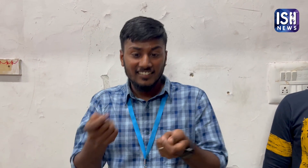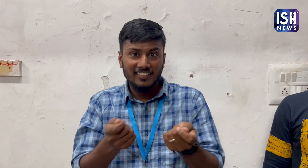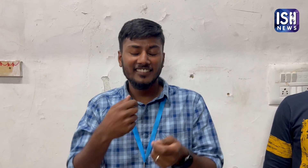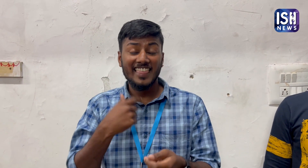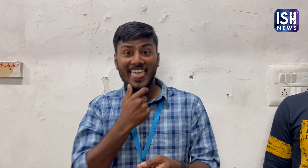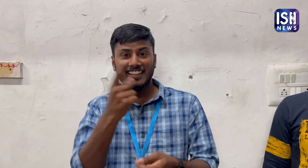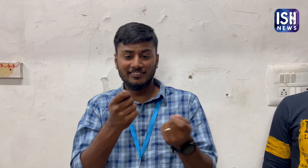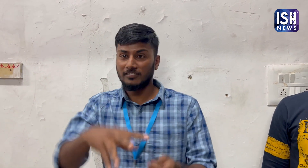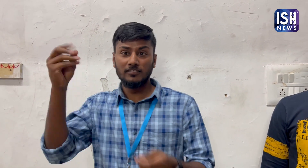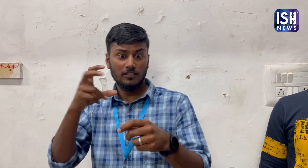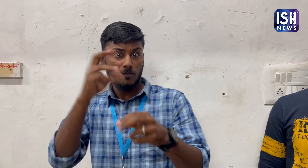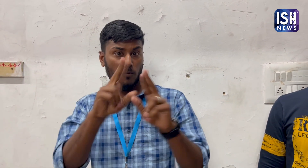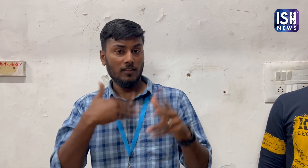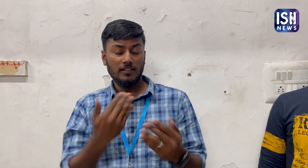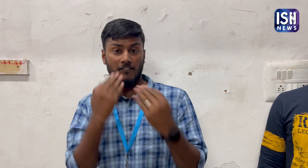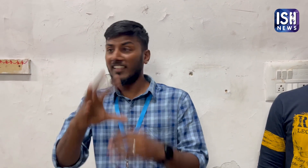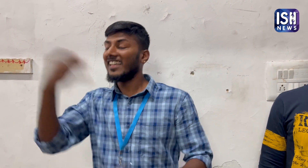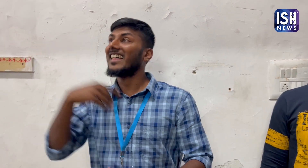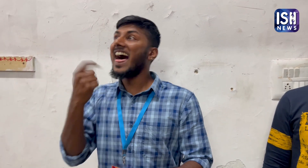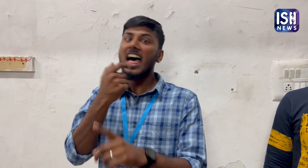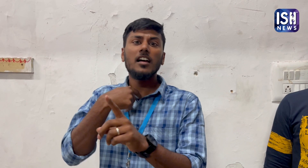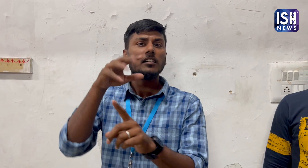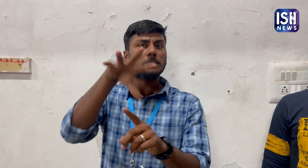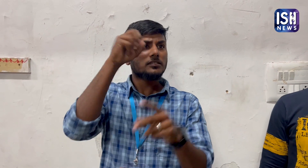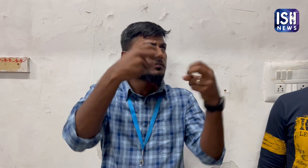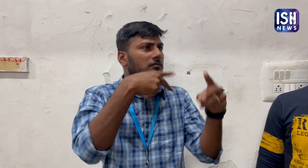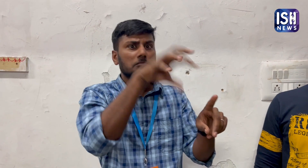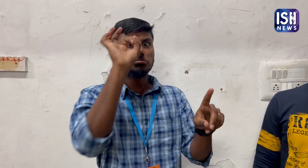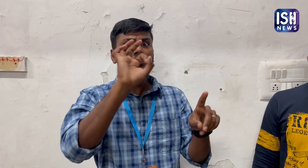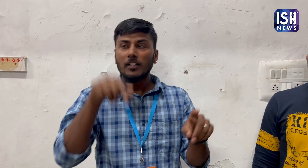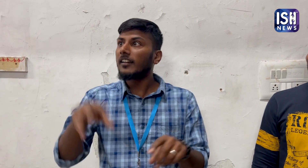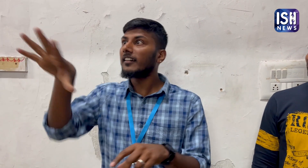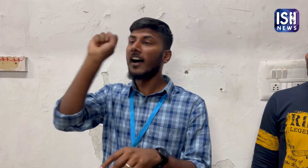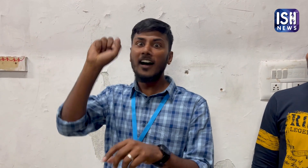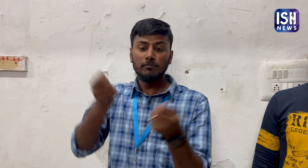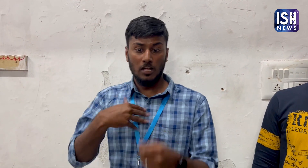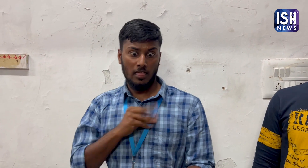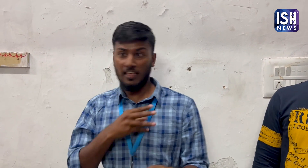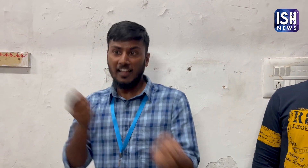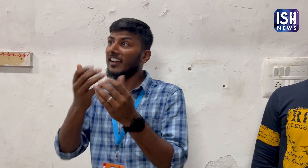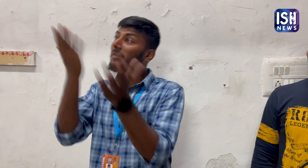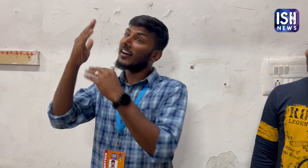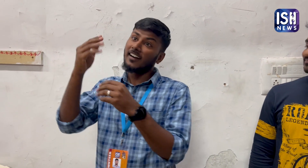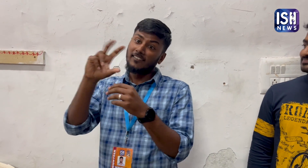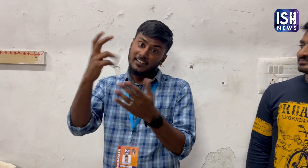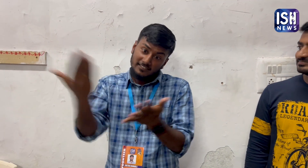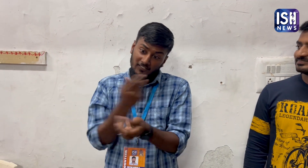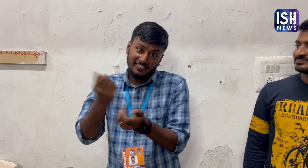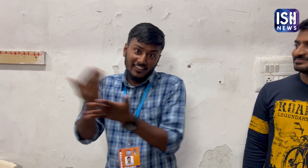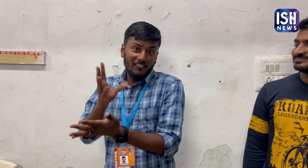भावब कर दिया पहले सब्टाइटल से फ़री सीन समझ में नहीं आते थे लेकिन यहां साइन लाइंग्वेज से सीन पूरी तरह से समझ में आ गया और हसी भी